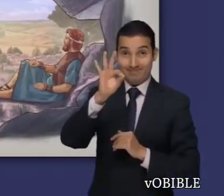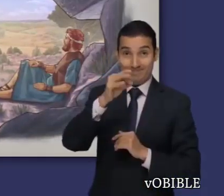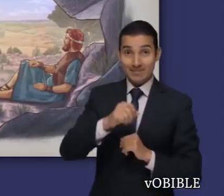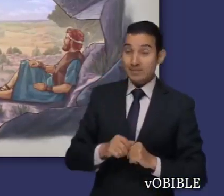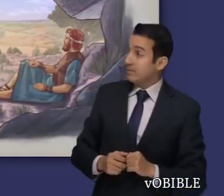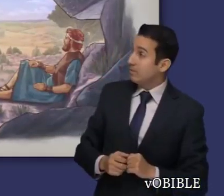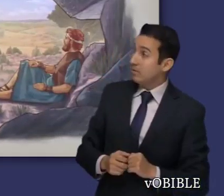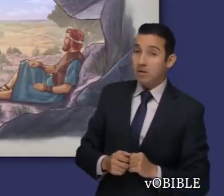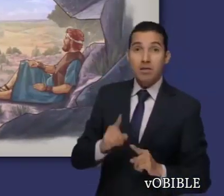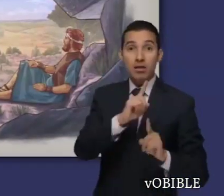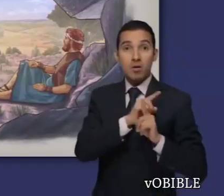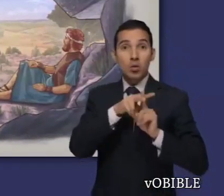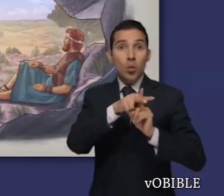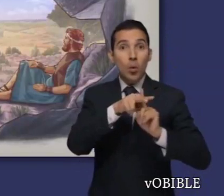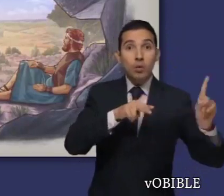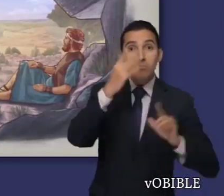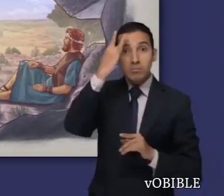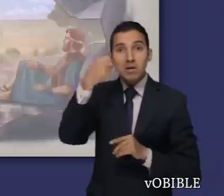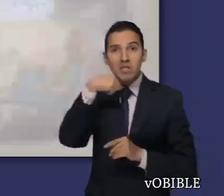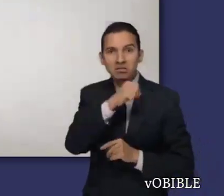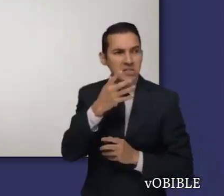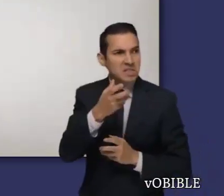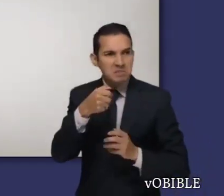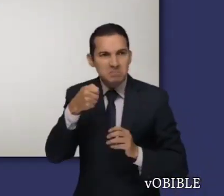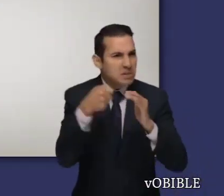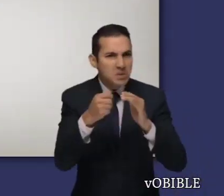sigue huyendo por su vida hasta la muerte de Saúl.